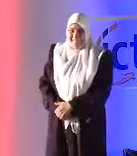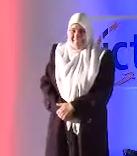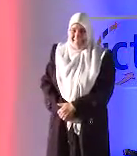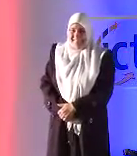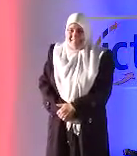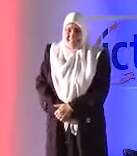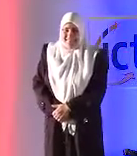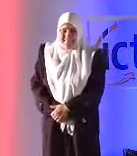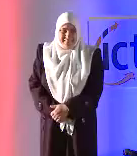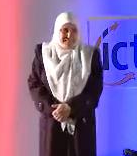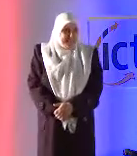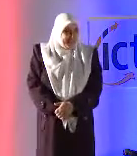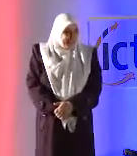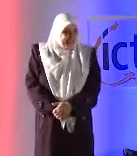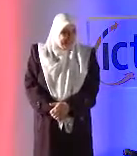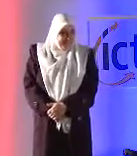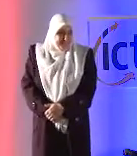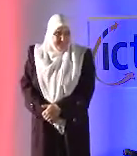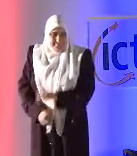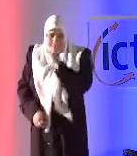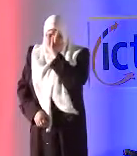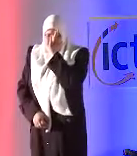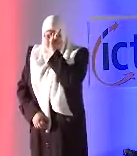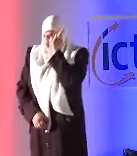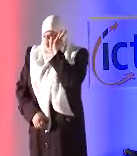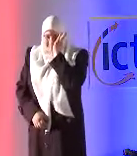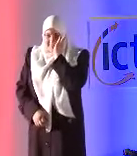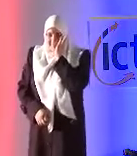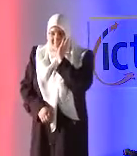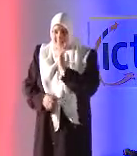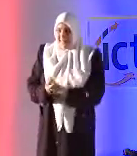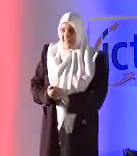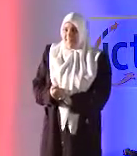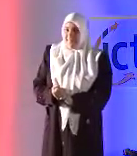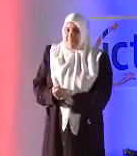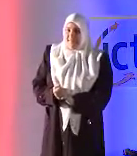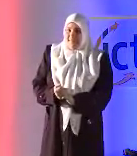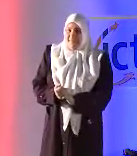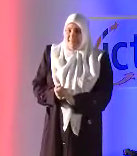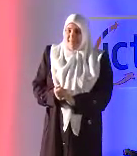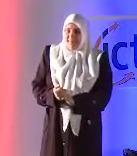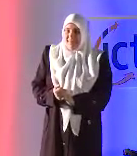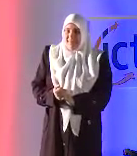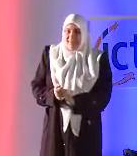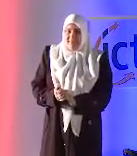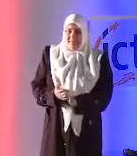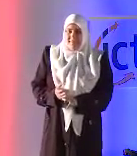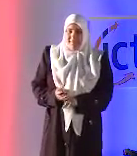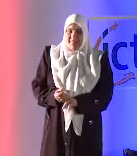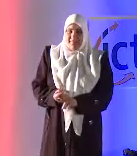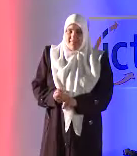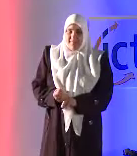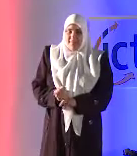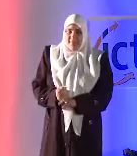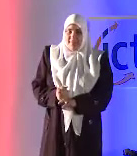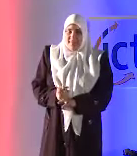مرحباً، لدينا مشكلة تقنية، لا نحن لدينا الانترنت لذلك سأعطي هناك براؤزر هنا وأنا